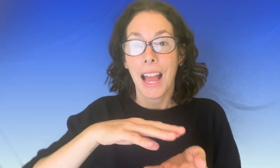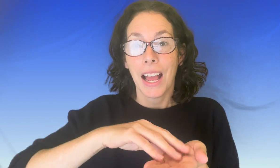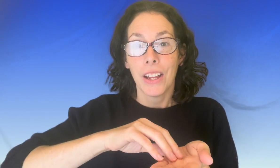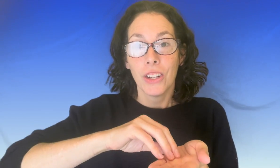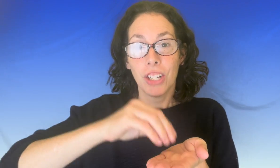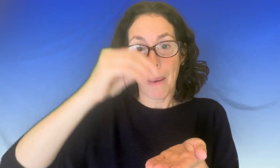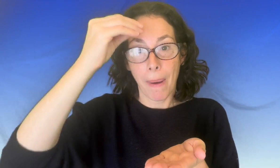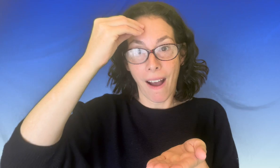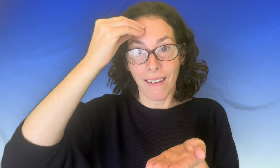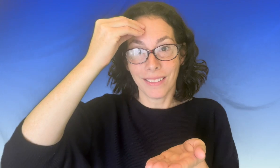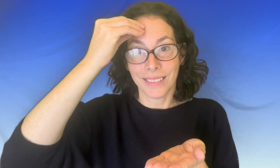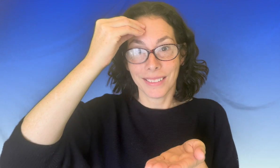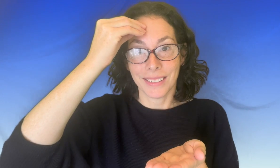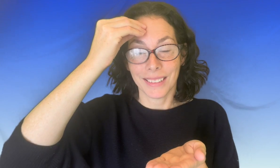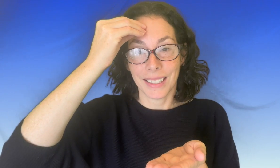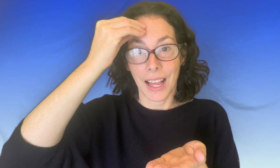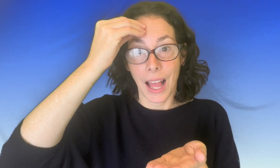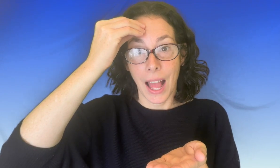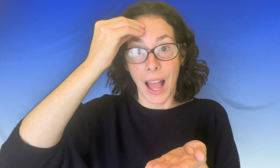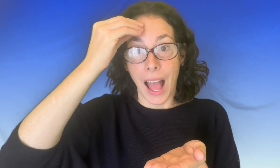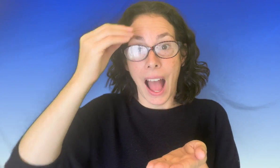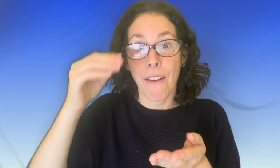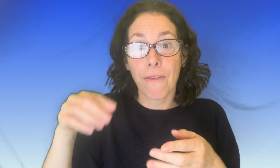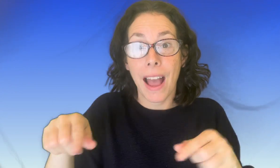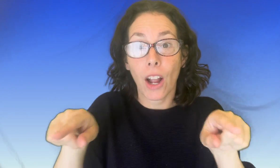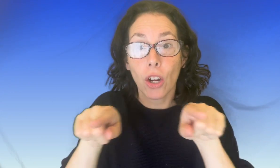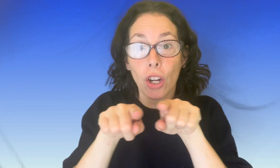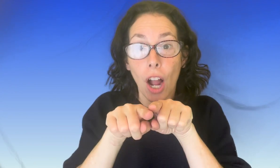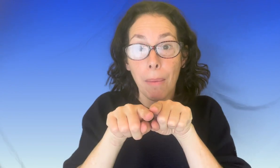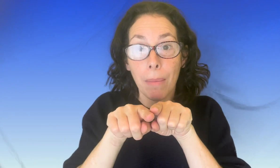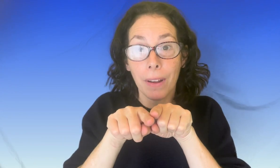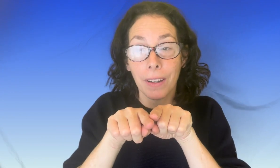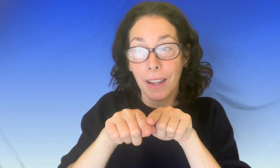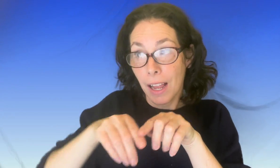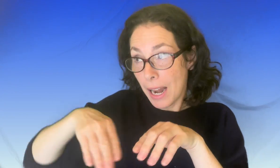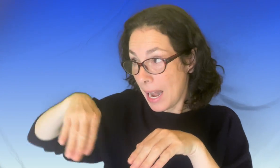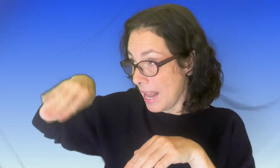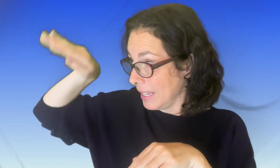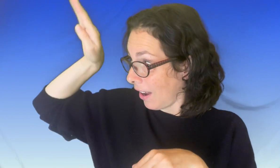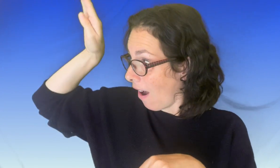j'apprends à faire comme les grands